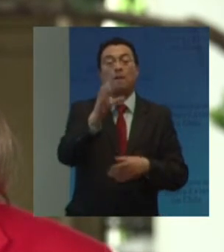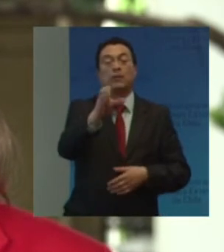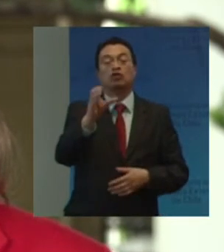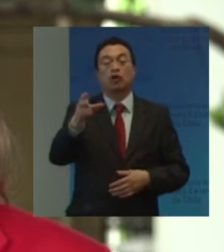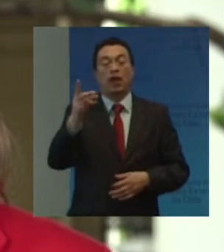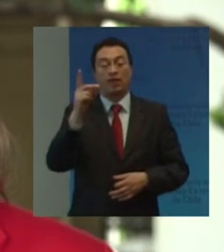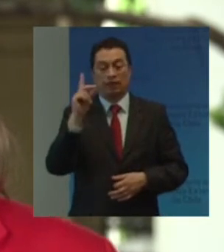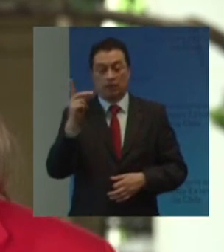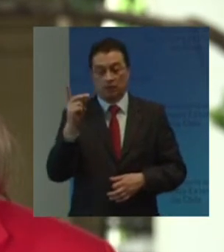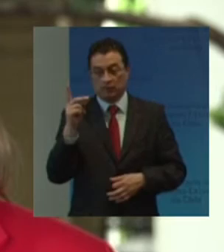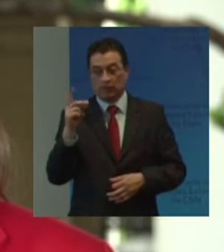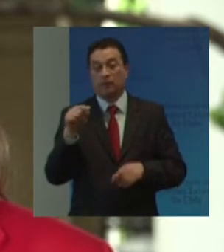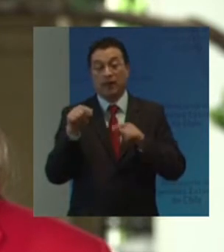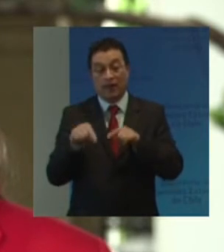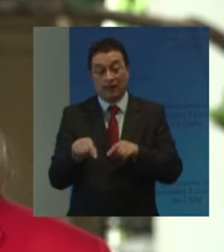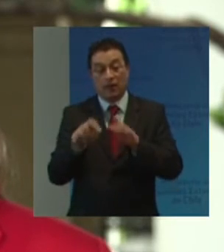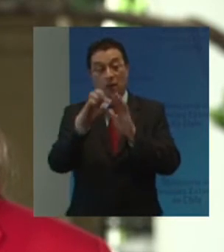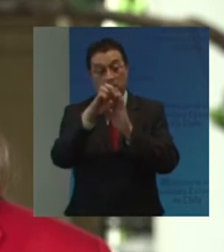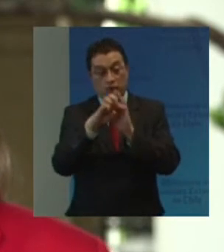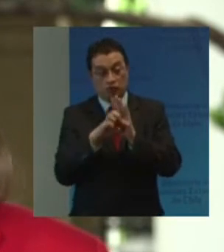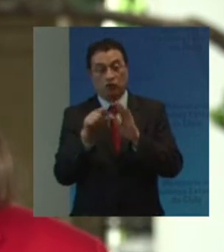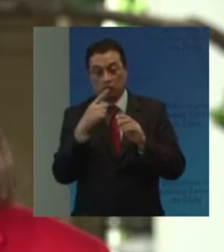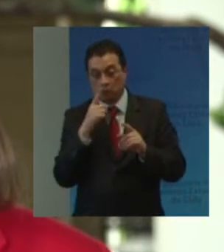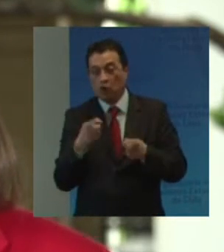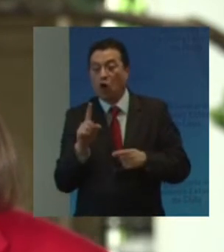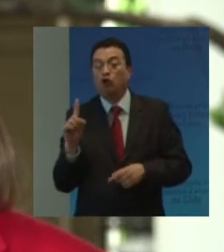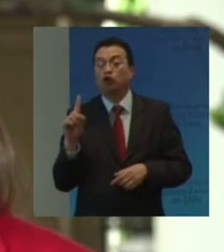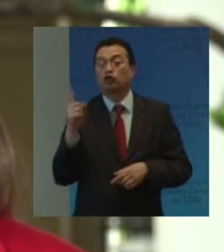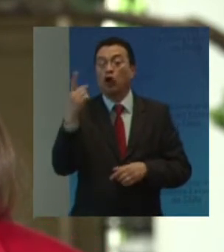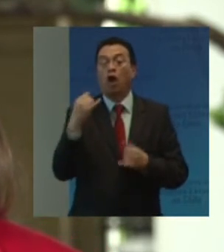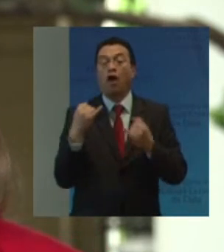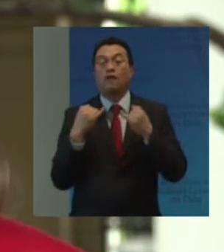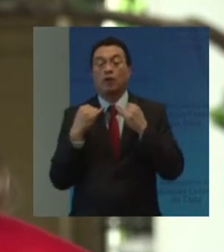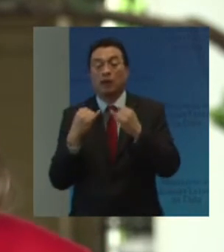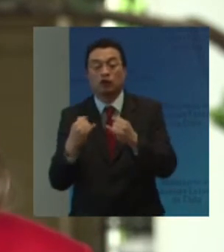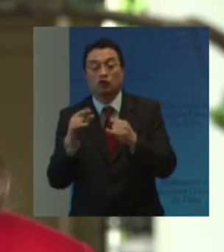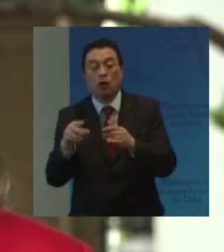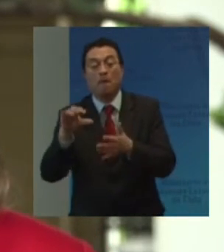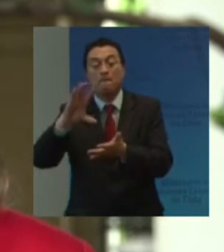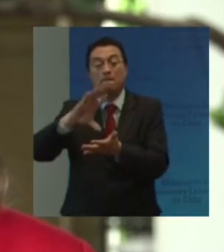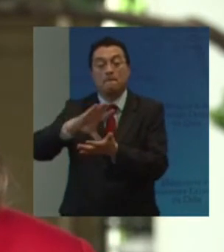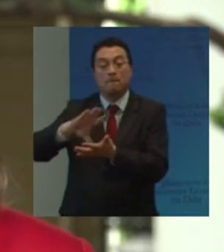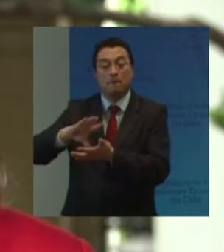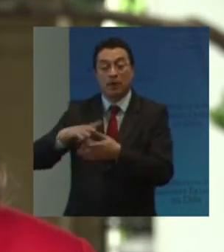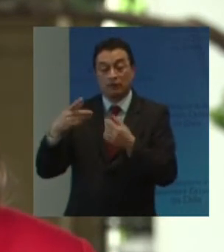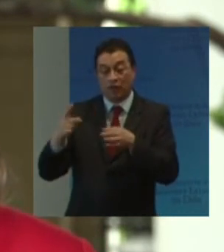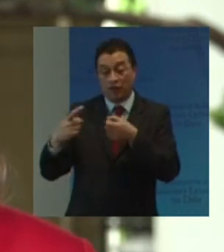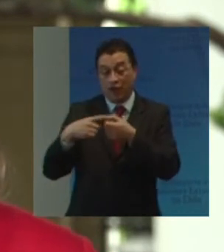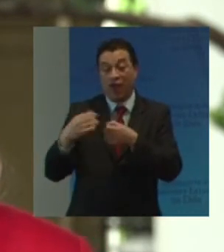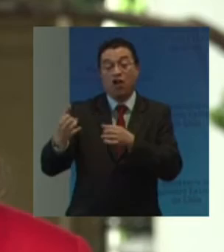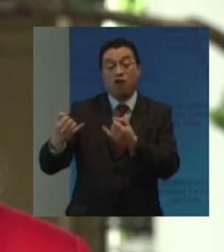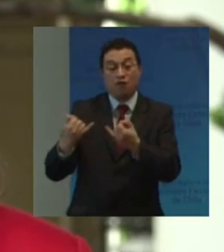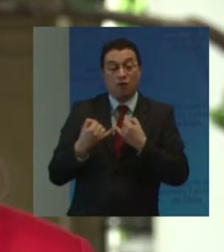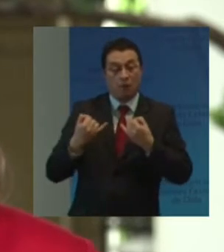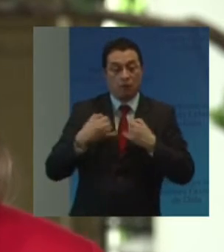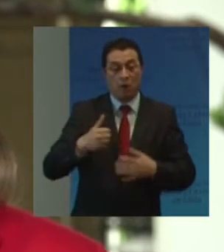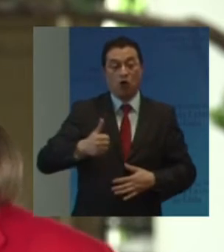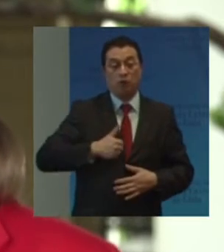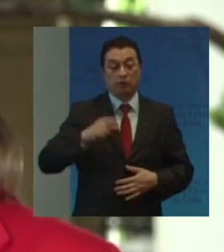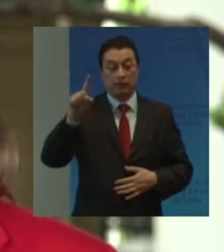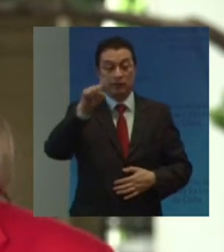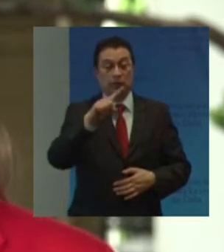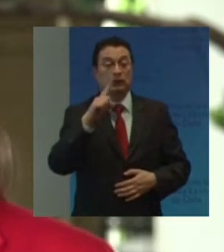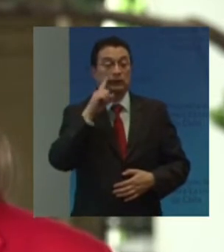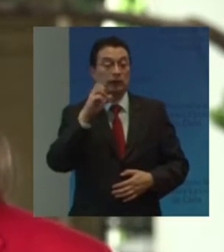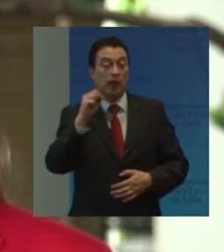Con discapacidad Este proyecto Espera abarcar No solo La información Reportada Por los países En sus informes Nacionales De cumplimiento De la CIADIS